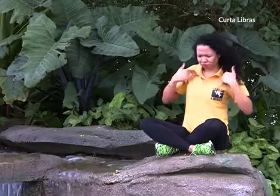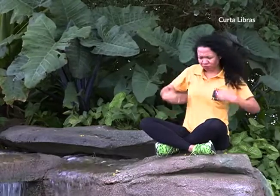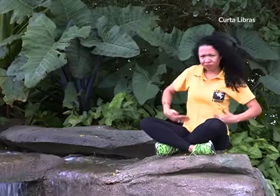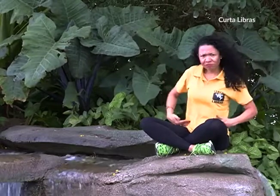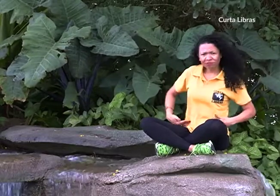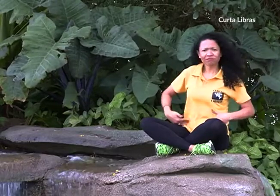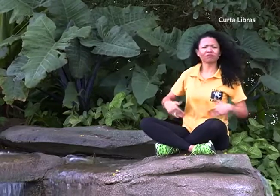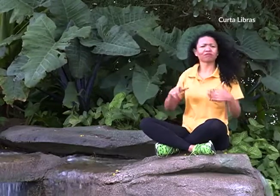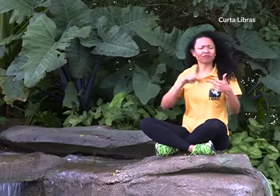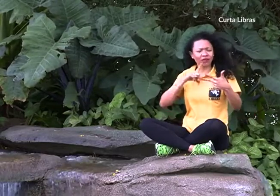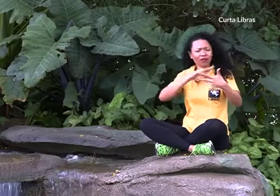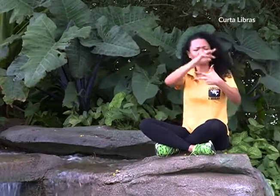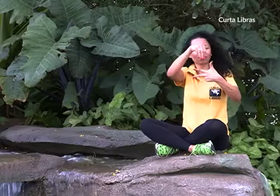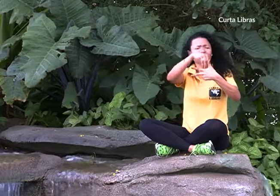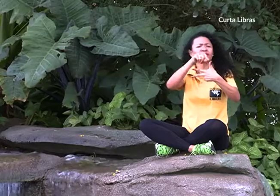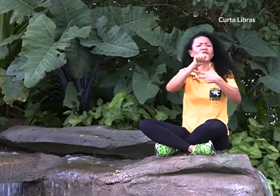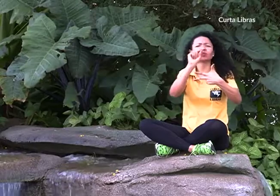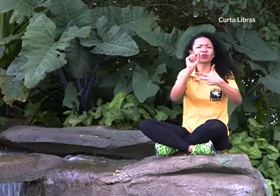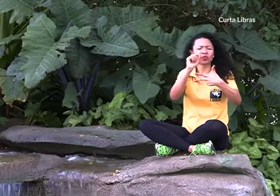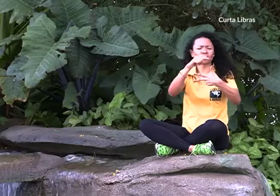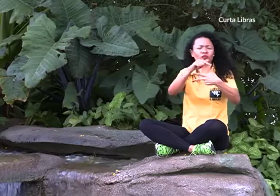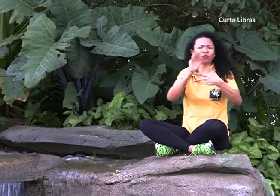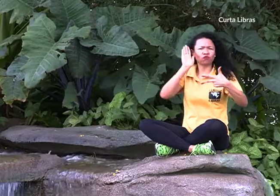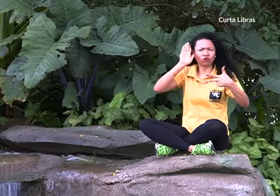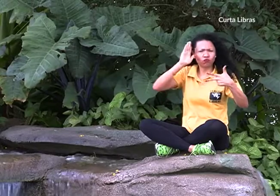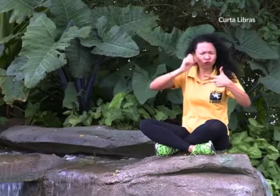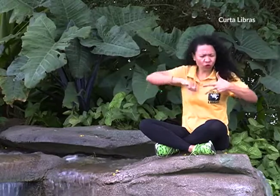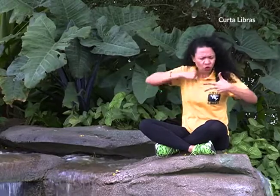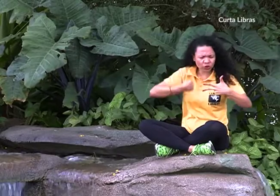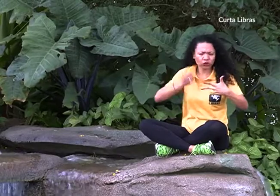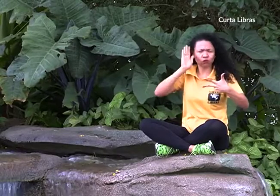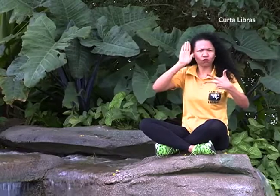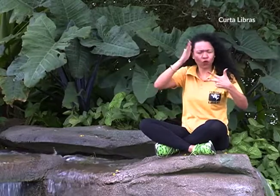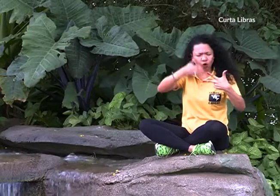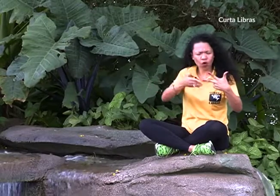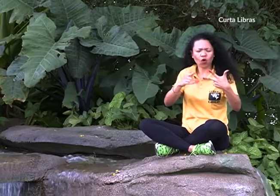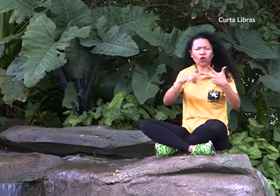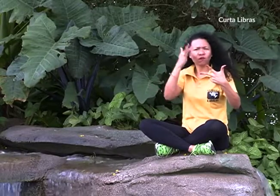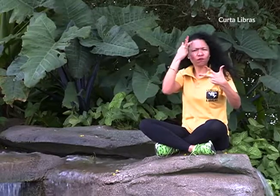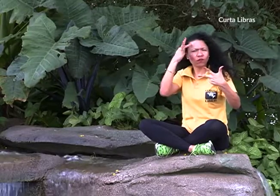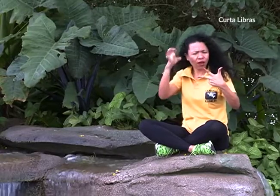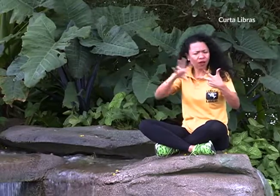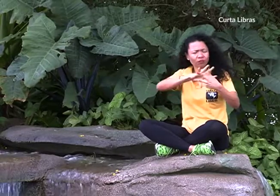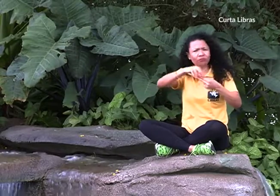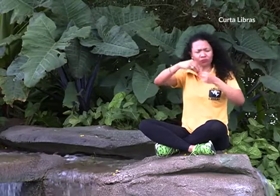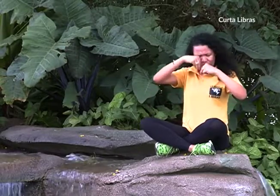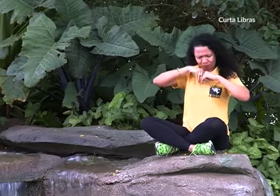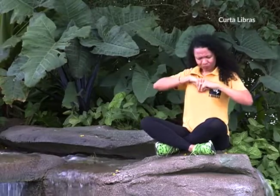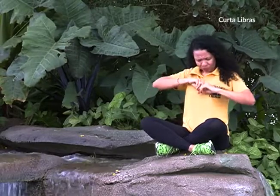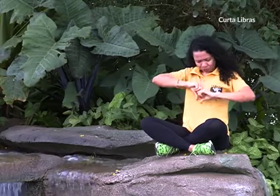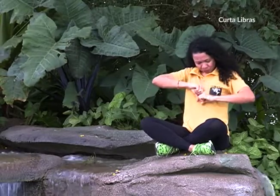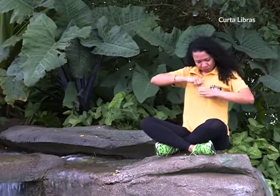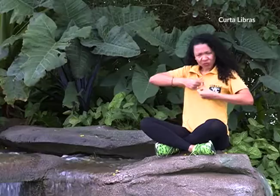corporal, mas para isso é preciso seguir três regras, força, foco e fé, ok?